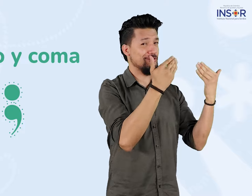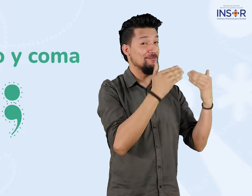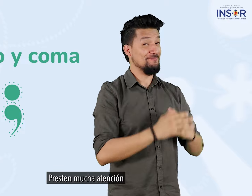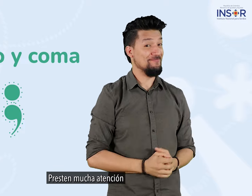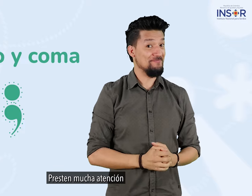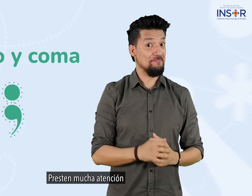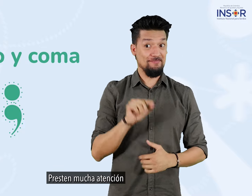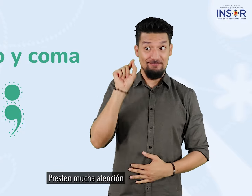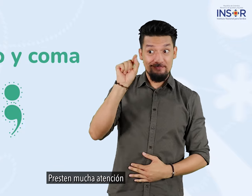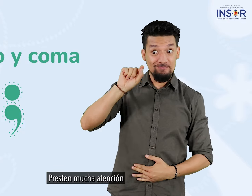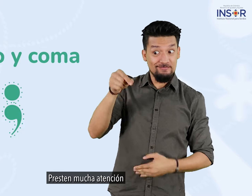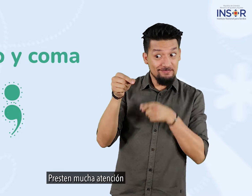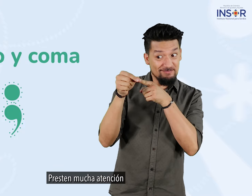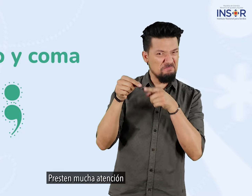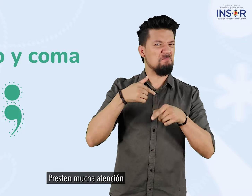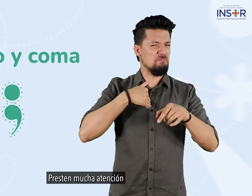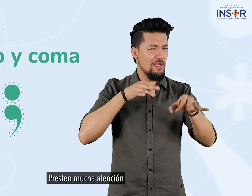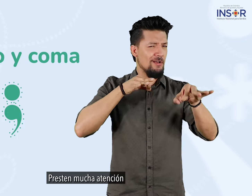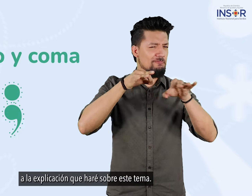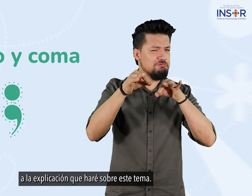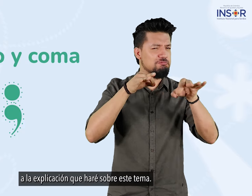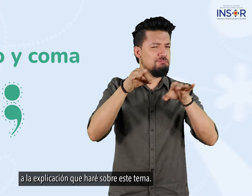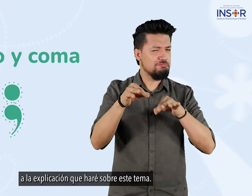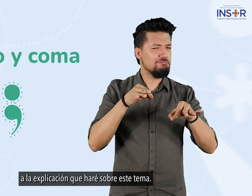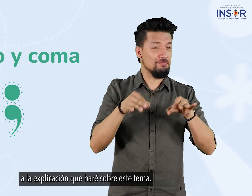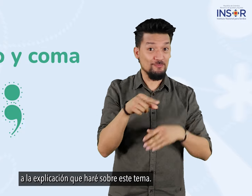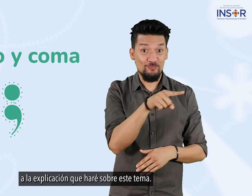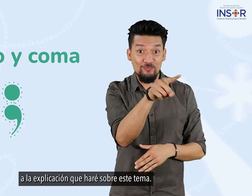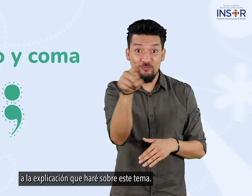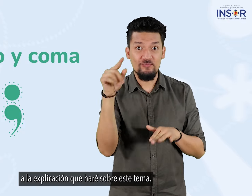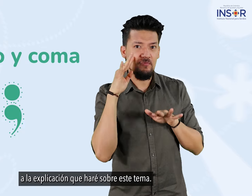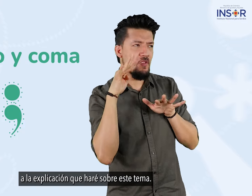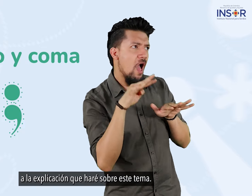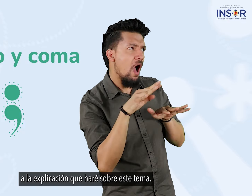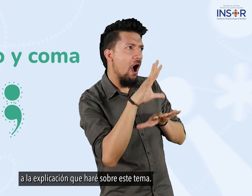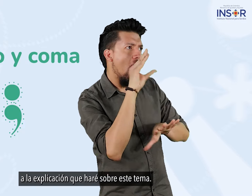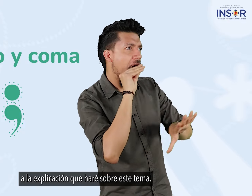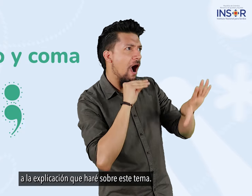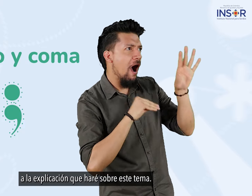presten mucha atención a la explicación que haré sobre este tema